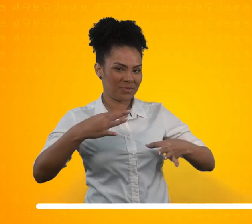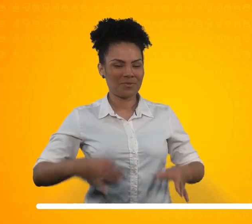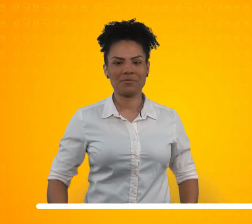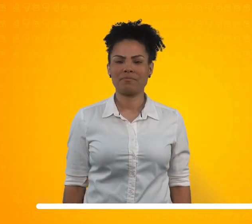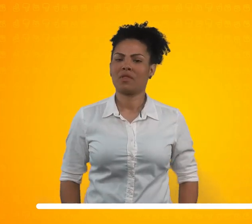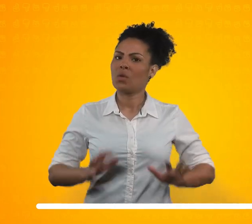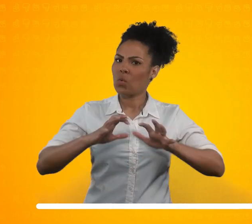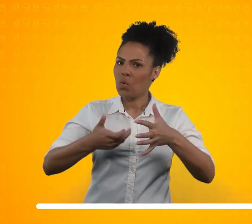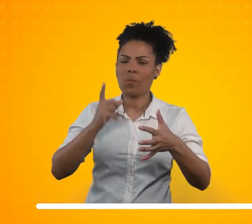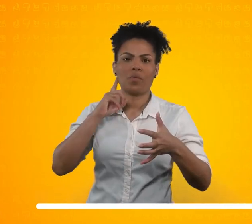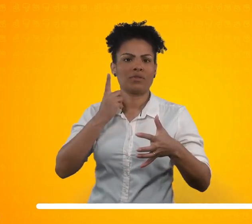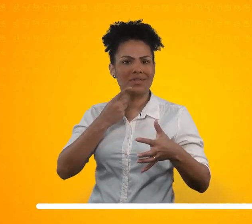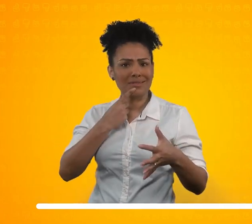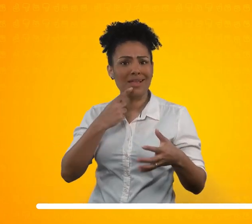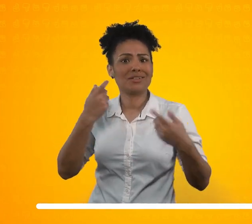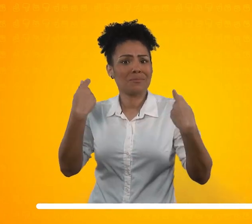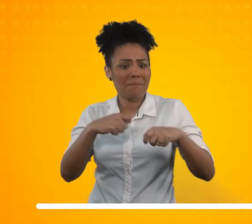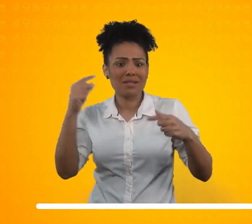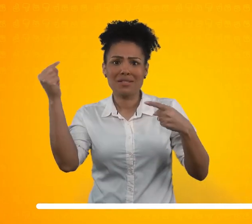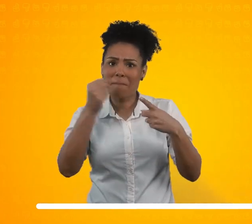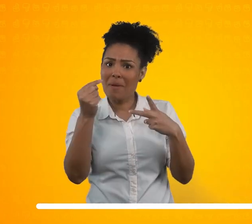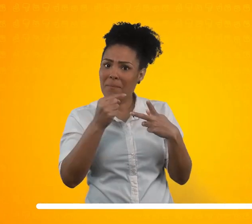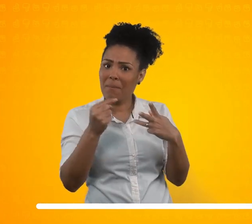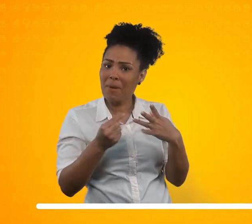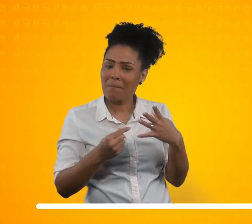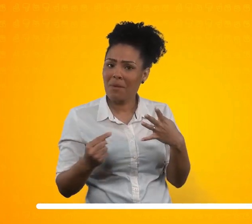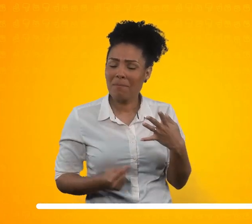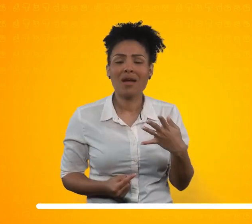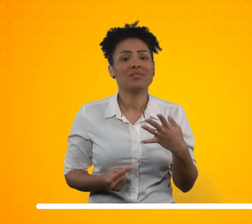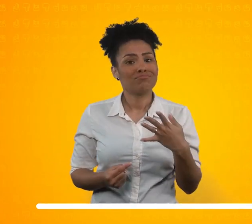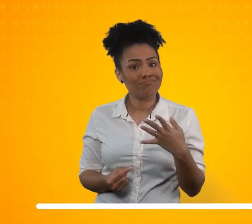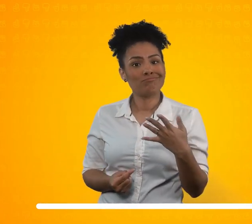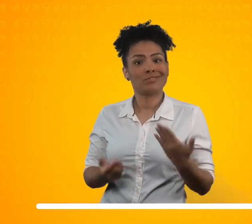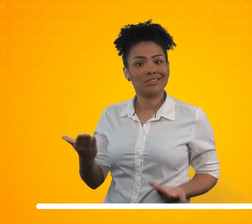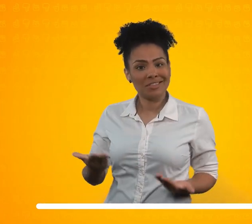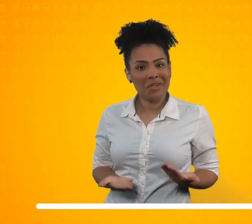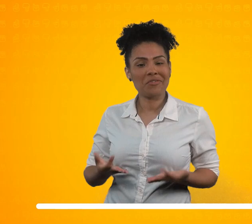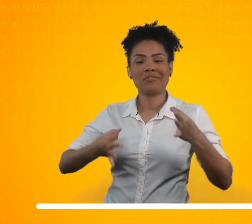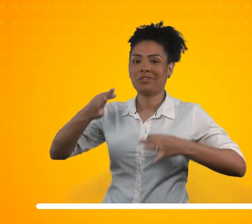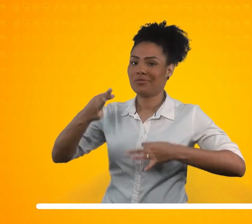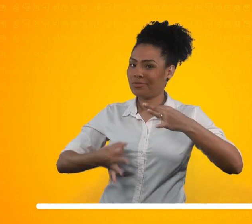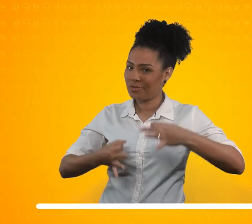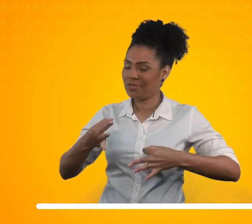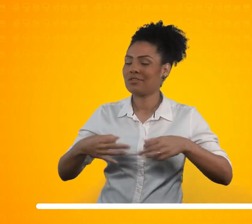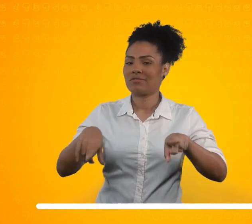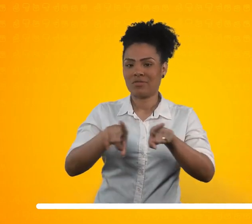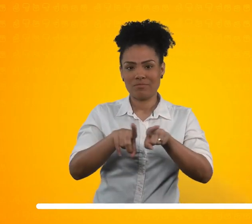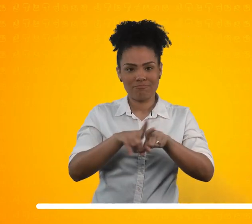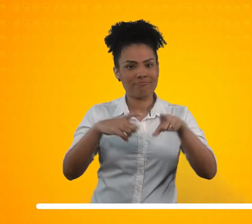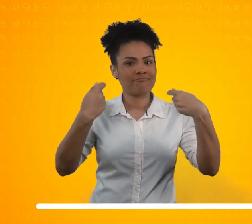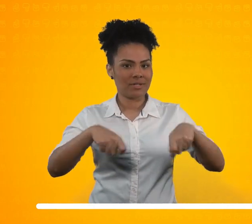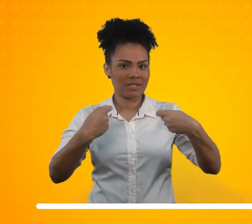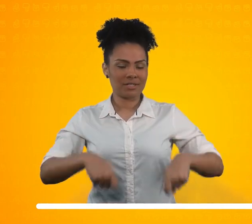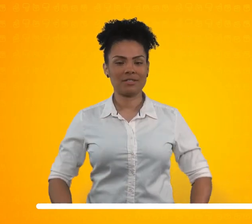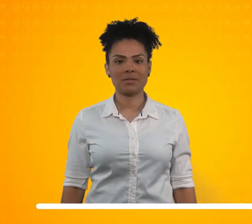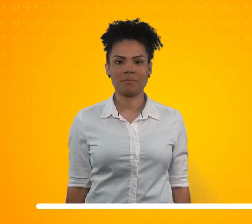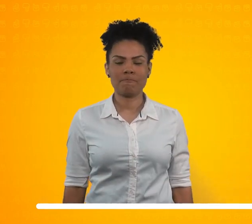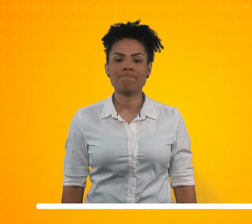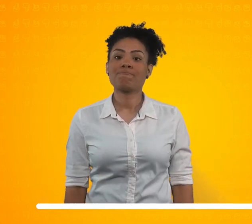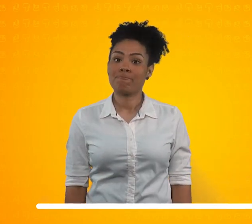surda possui amplas necessidades, o que inclui a procura por serviços jurídicos também, onde há uma enorme